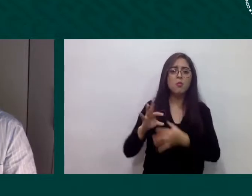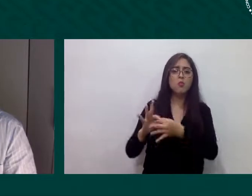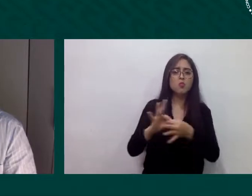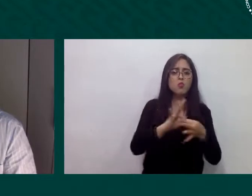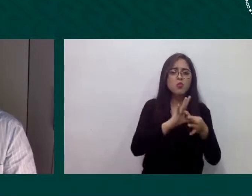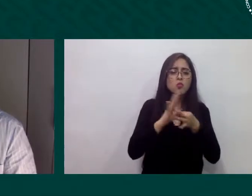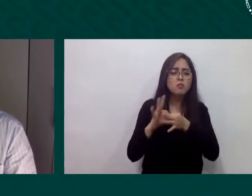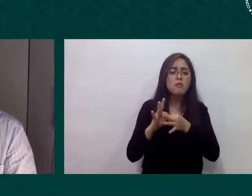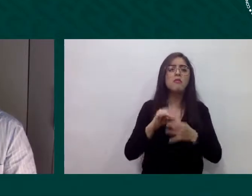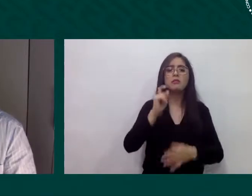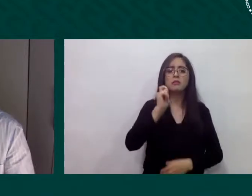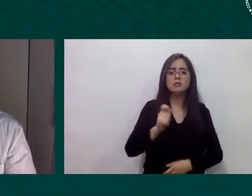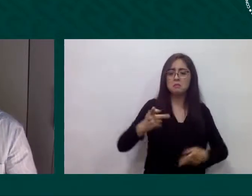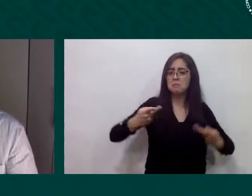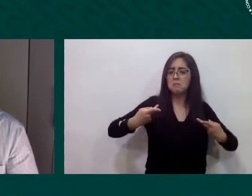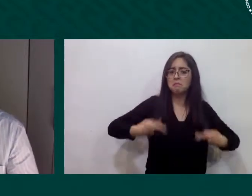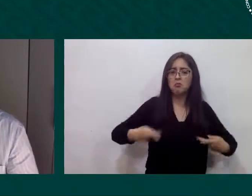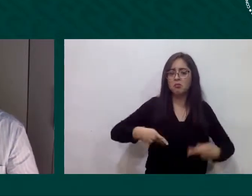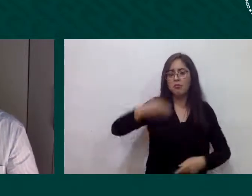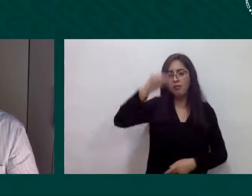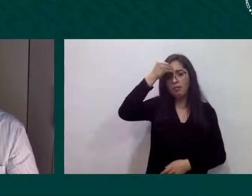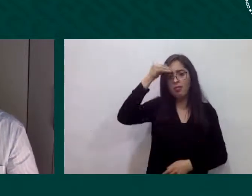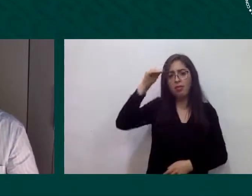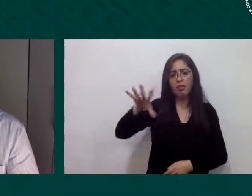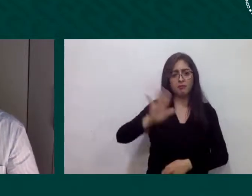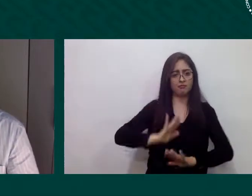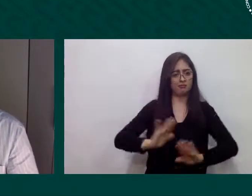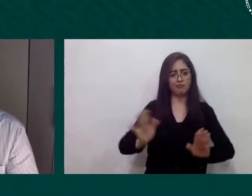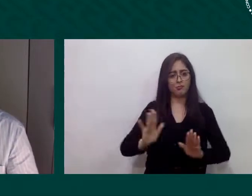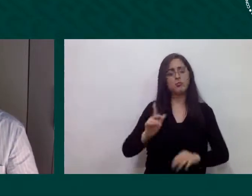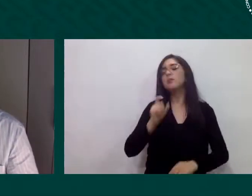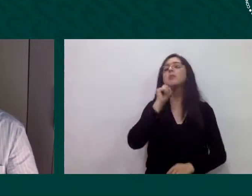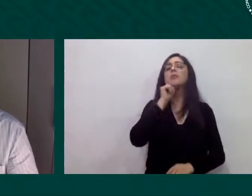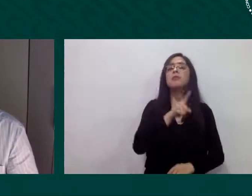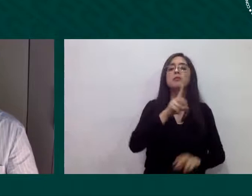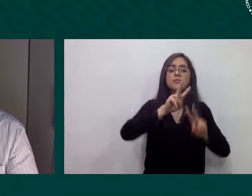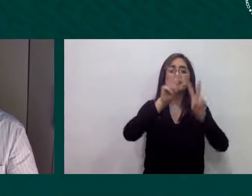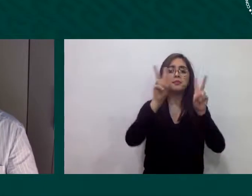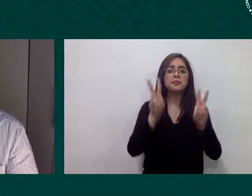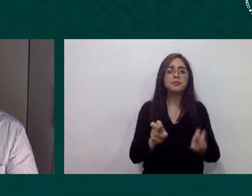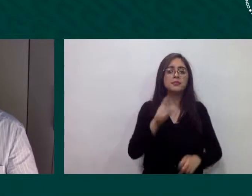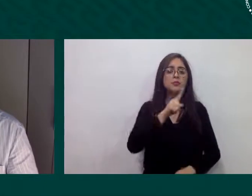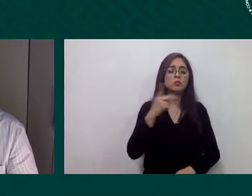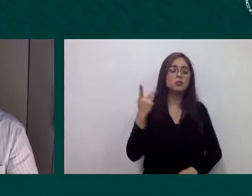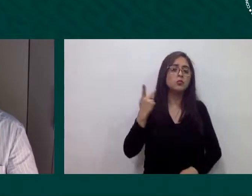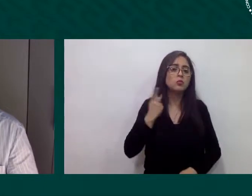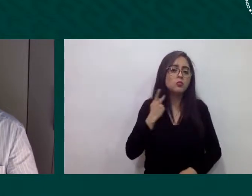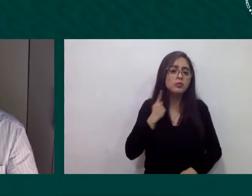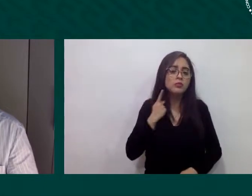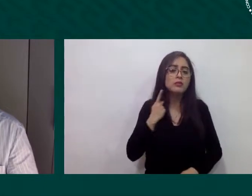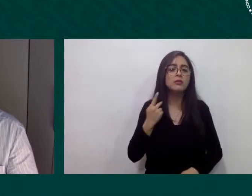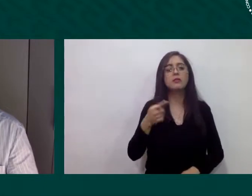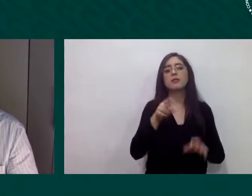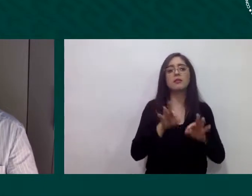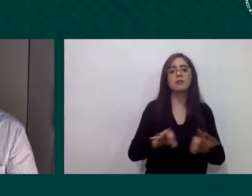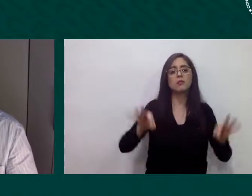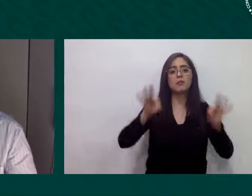incidencia política en red de la clave para que los esfuerzos locales no pasen